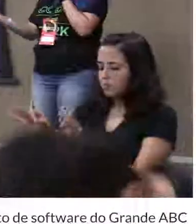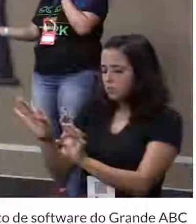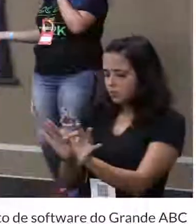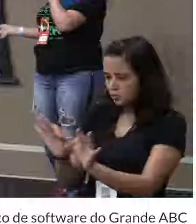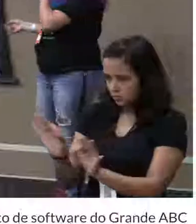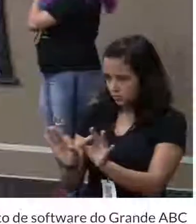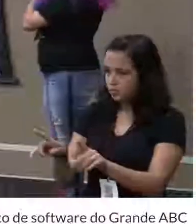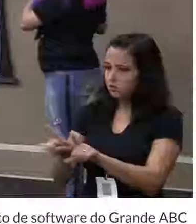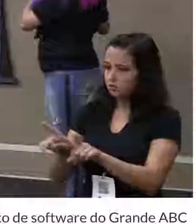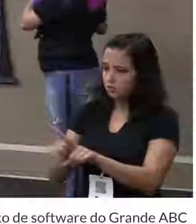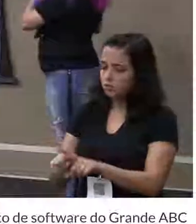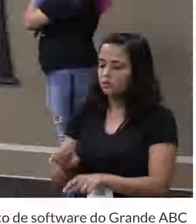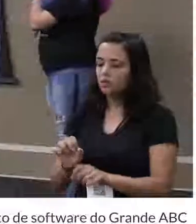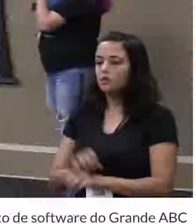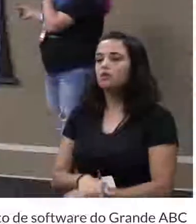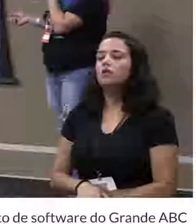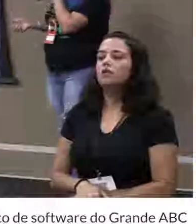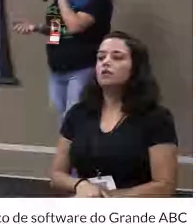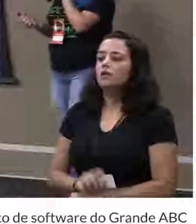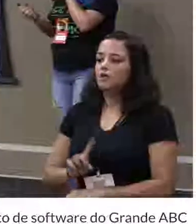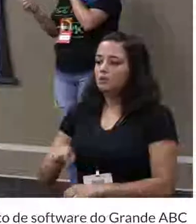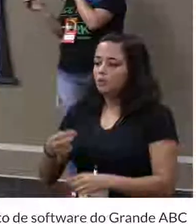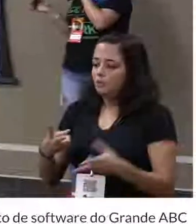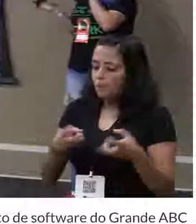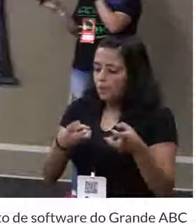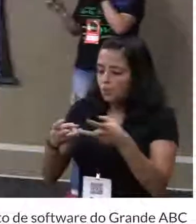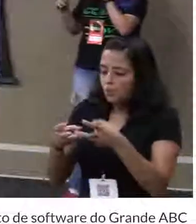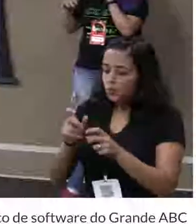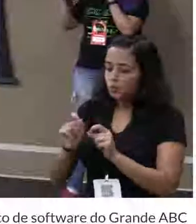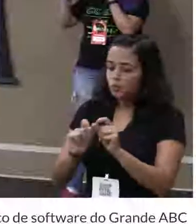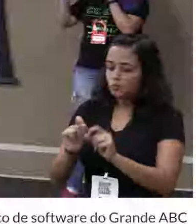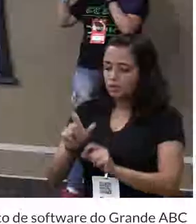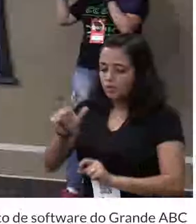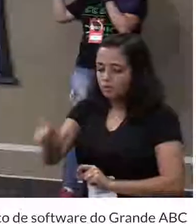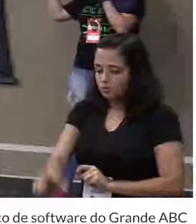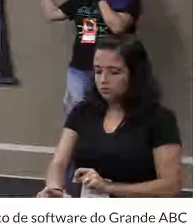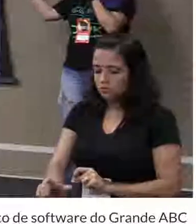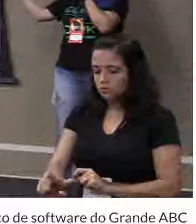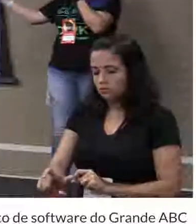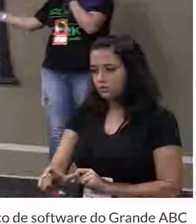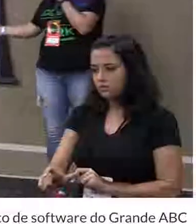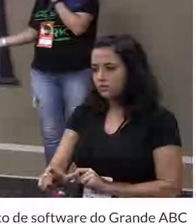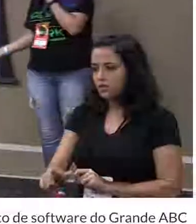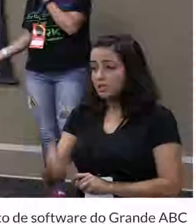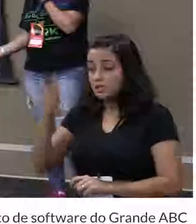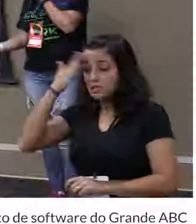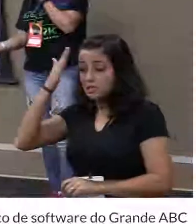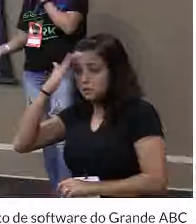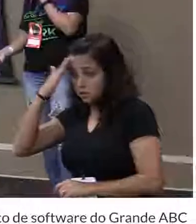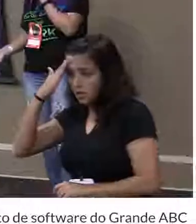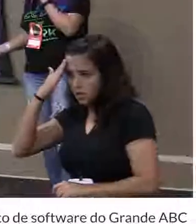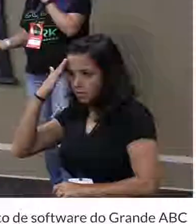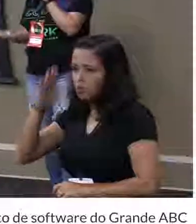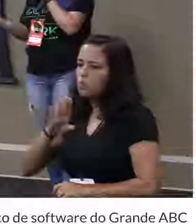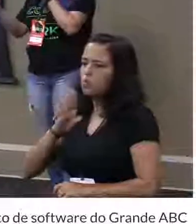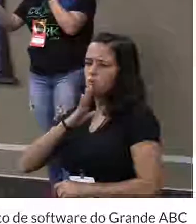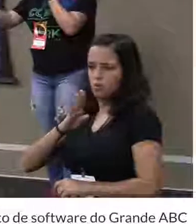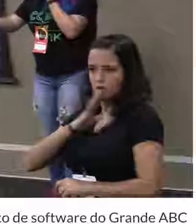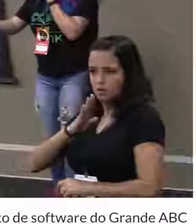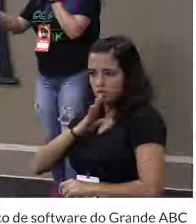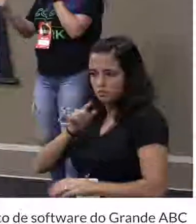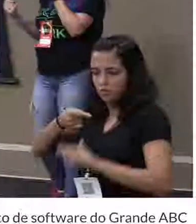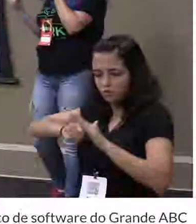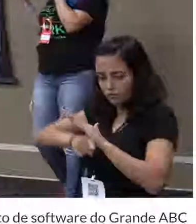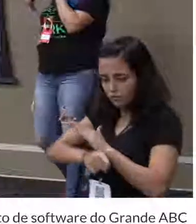mesmo. E aí eles olham pessoas que sabem bastante do assunto e